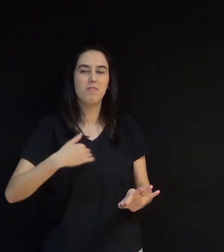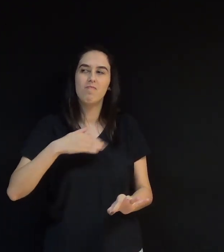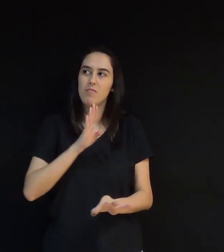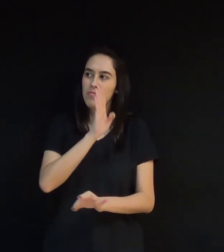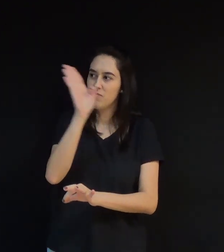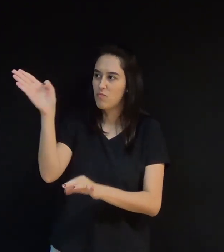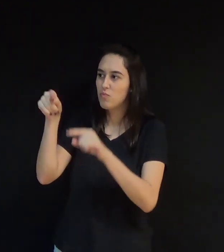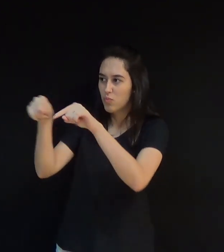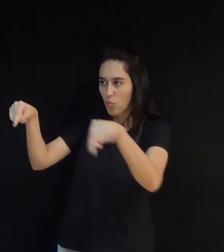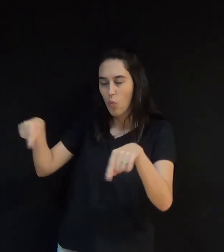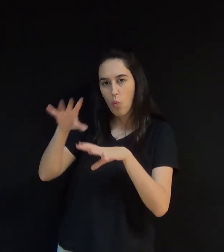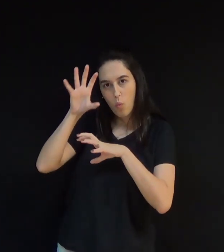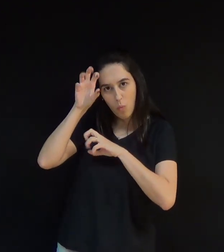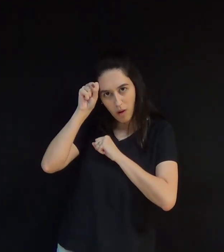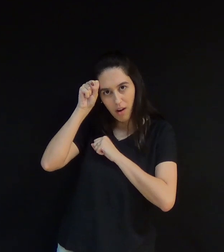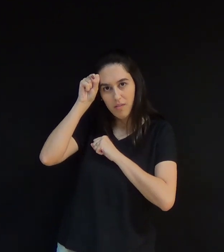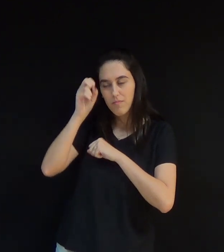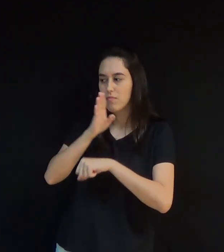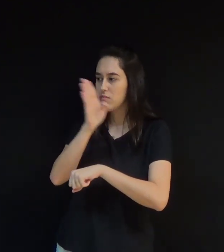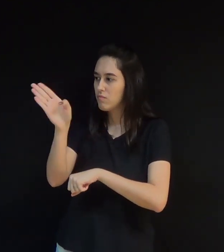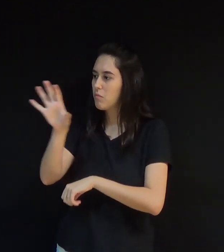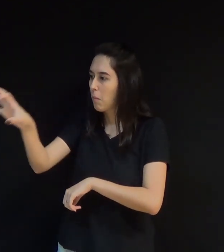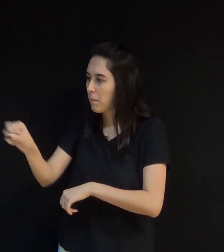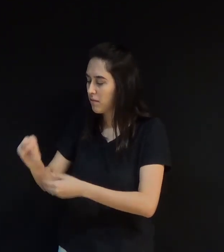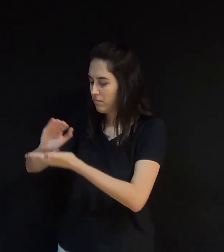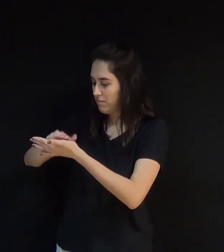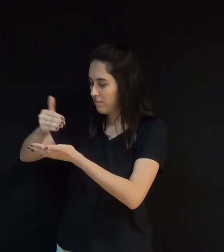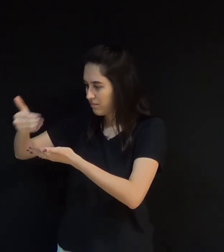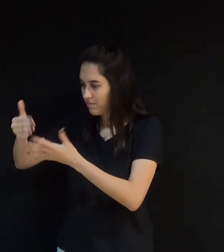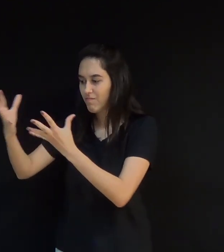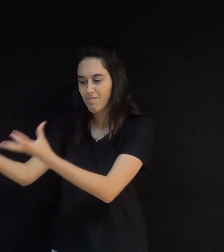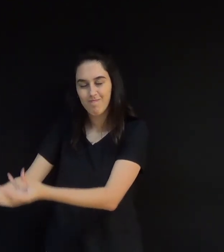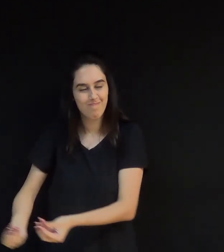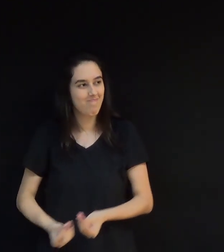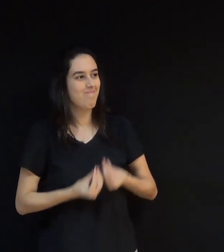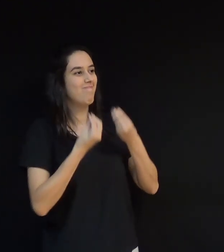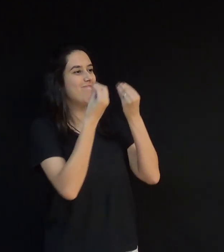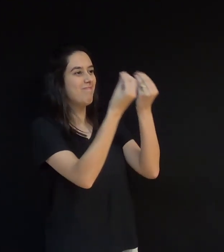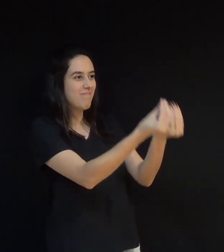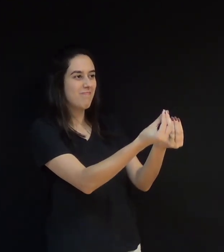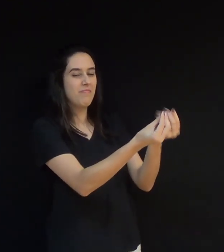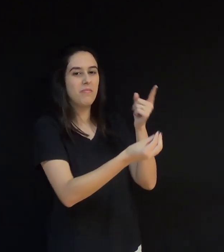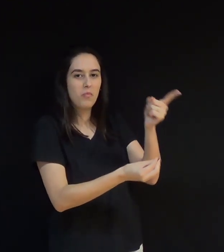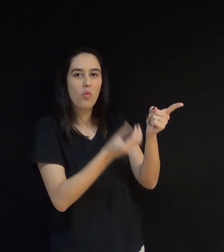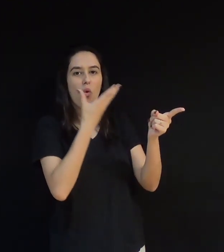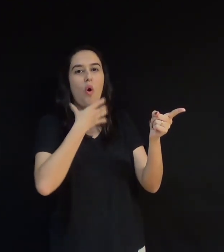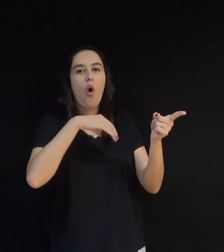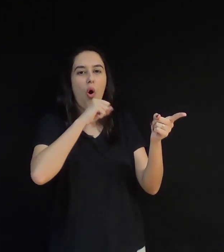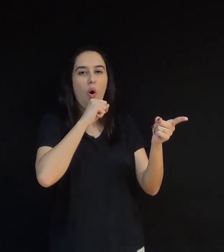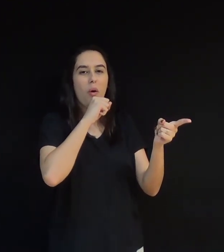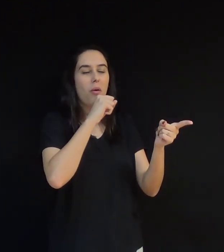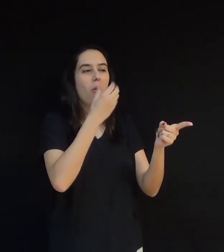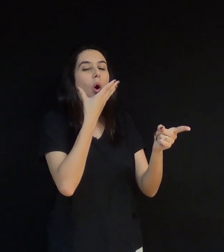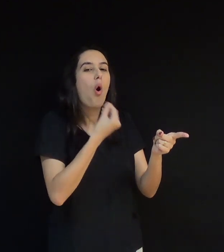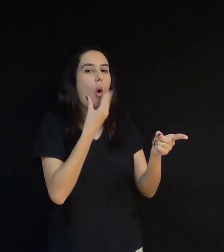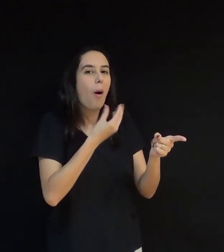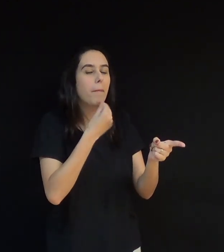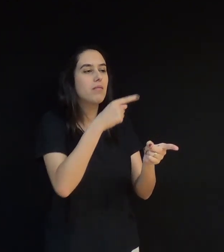quarto e peguei um dos notebooks. Entreguei para aquele homem, que com um sorriso no rosto disse Olha,